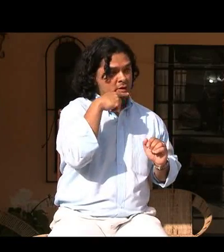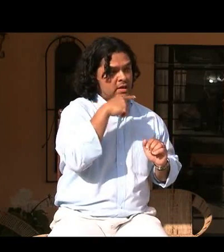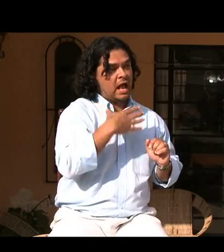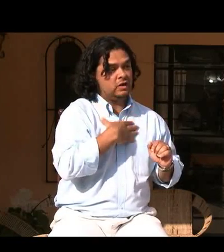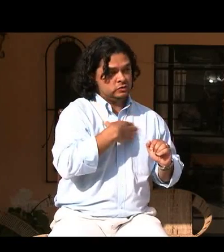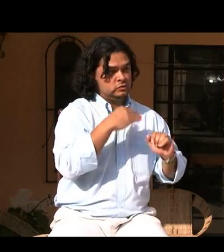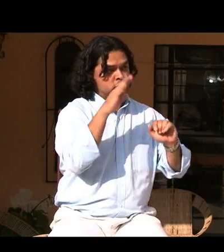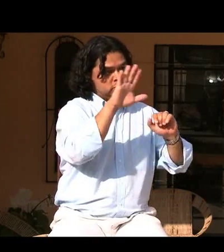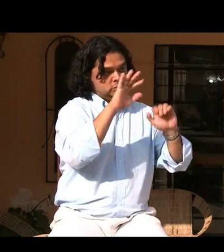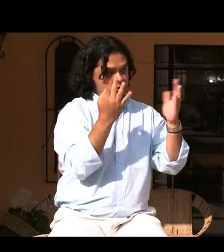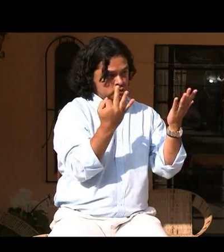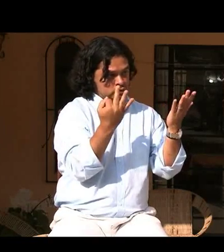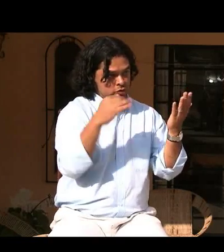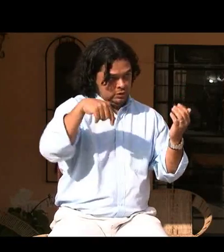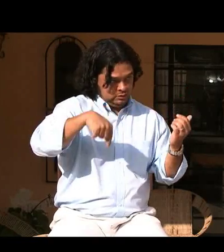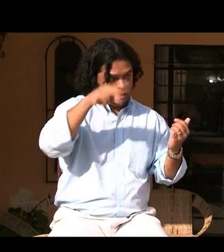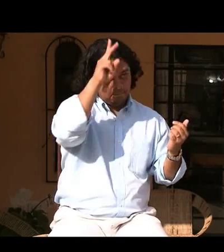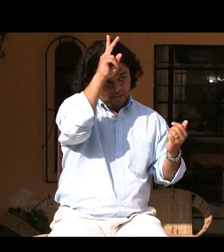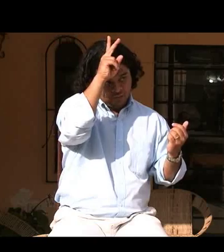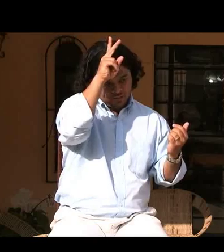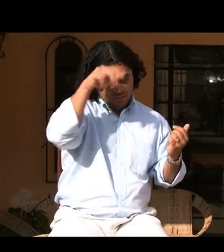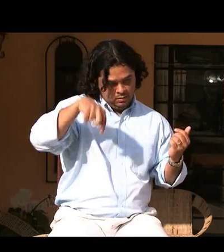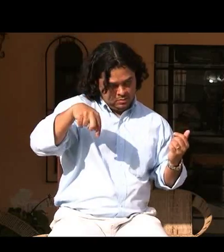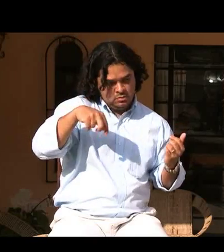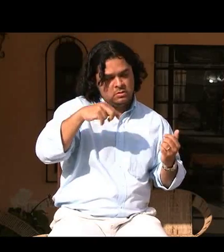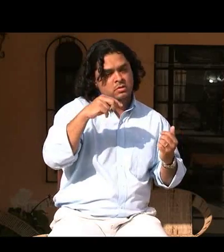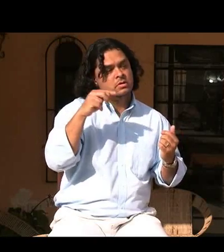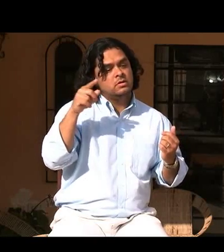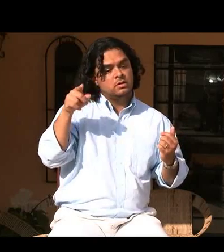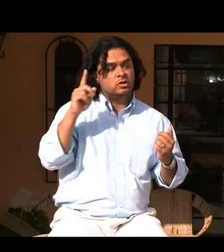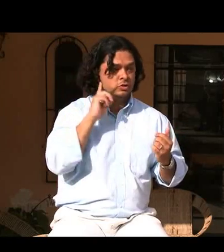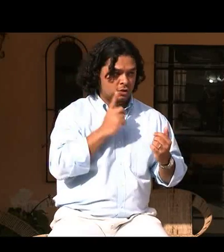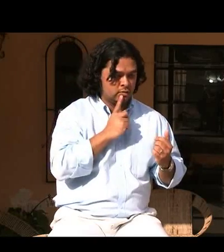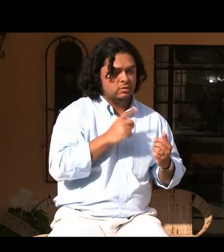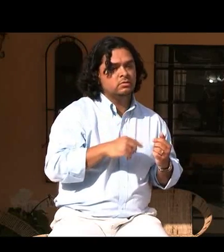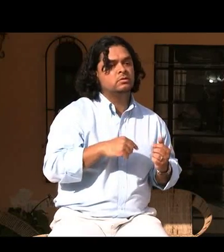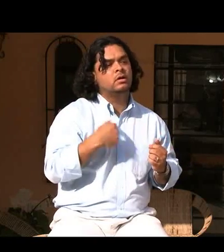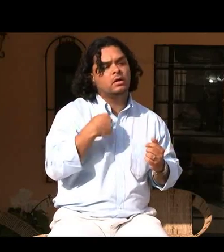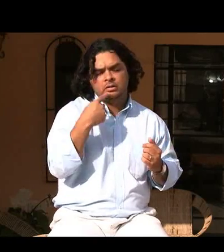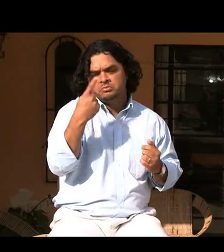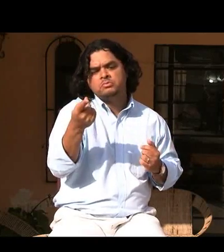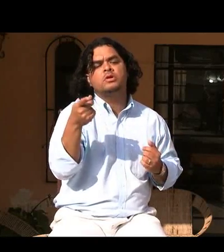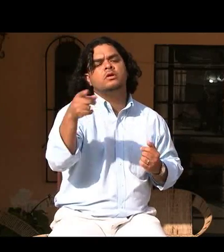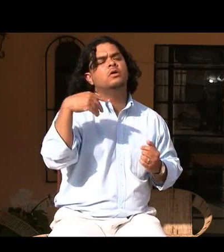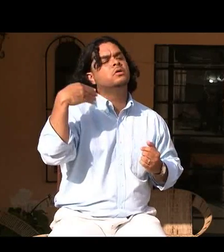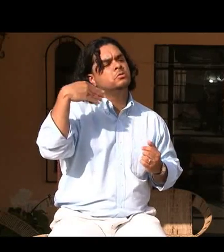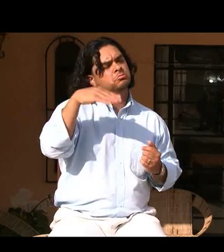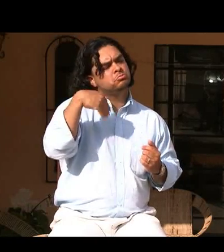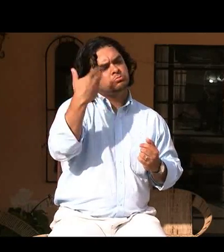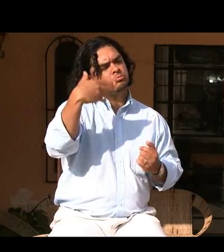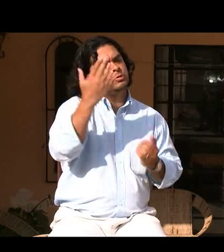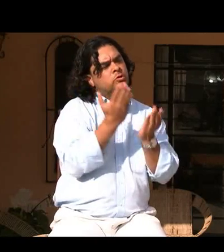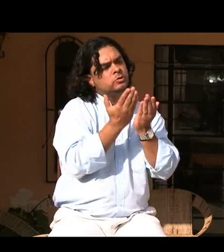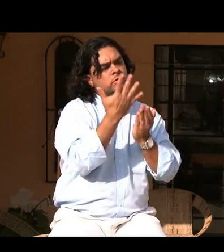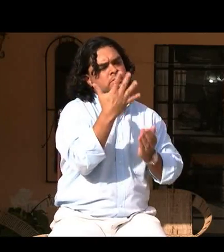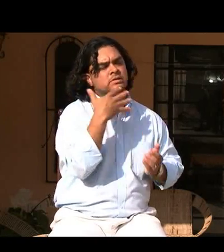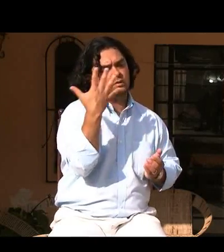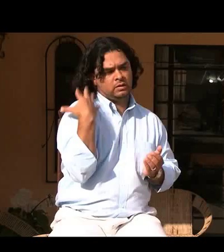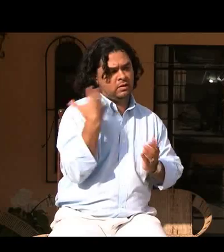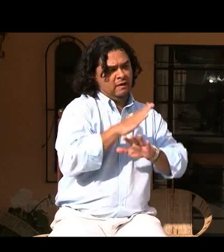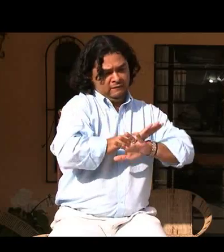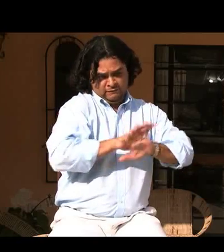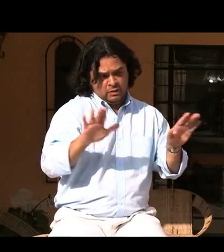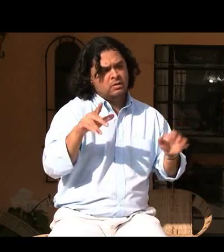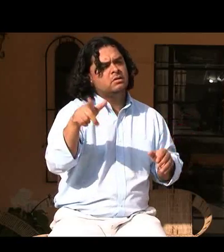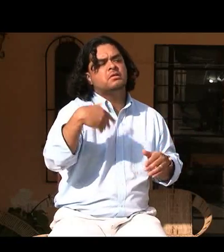Estoy hablando, dando un ejemplo de una mujer decía que tenía 18 años ella es peruana es sorda y bueno, en una